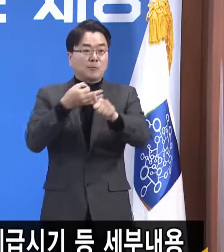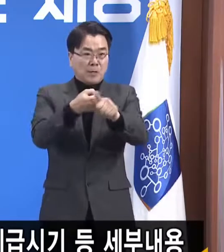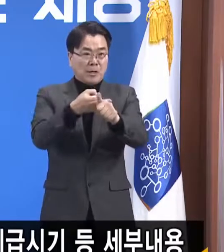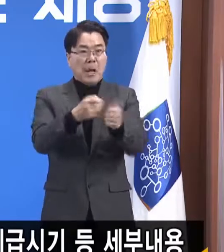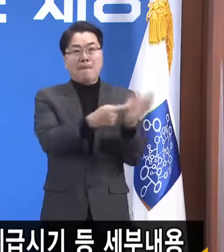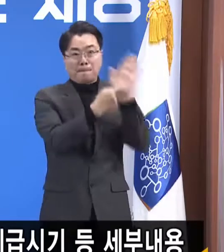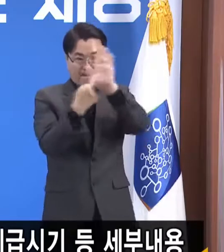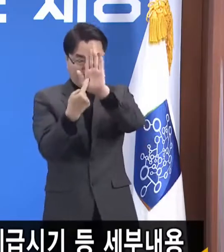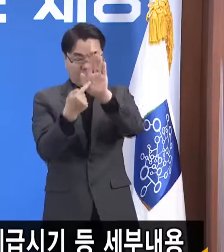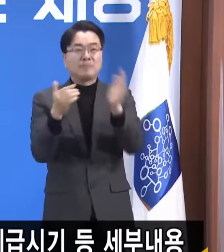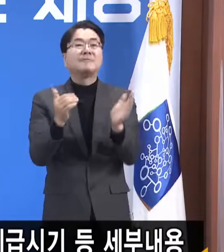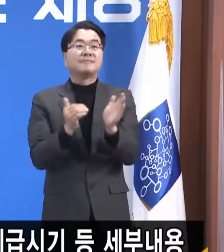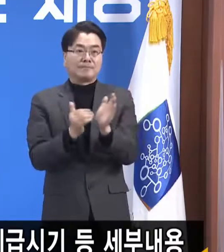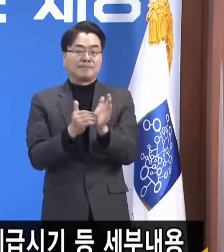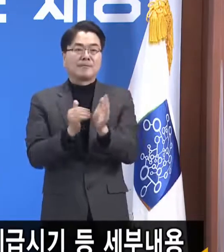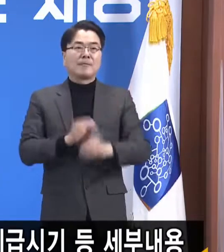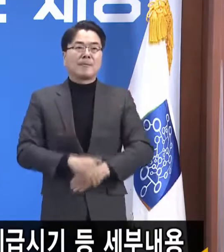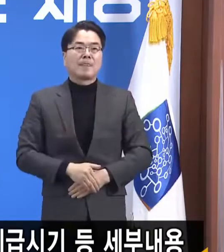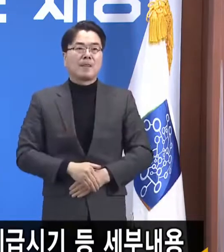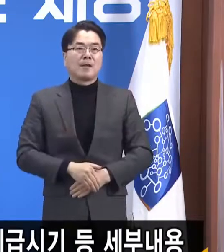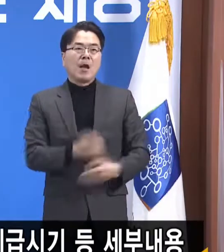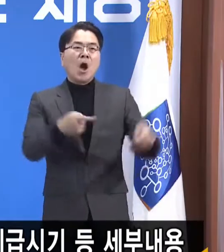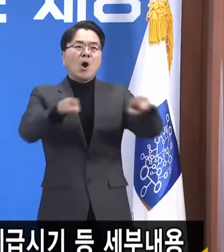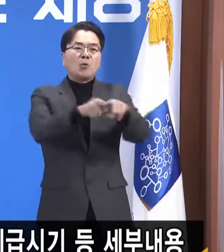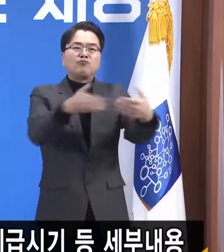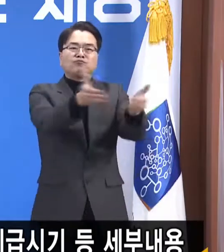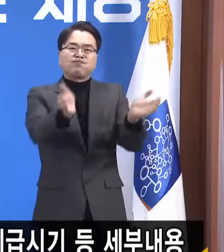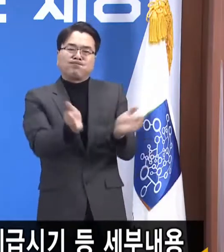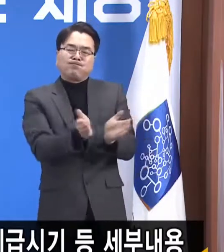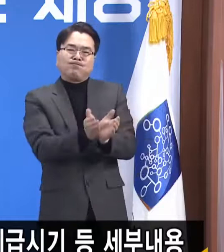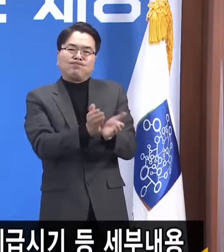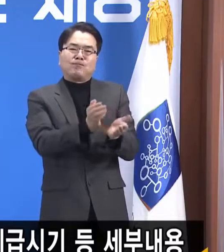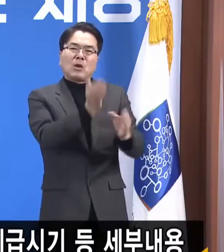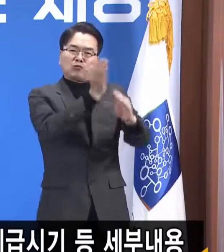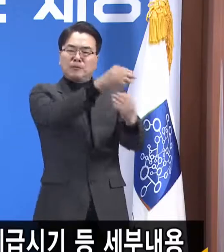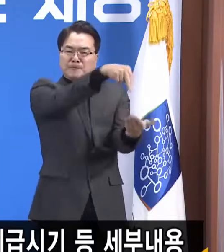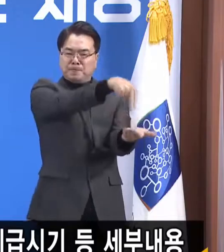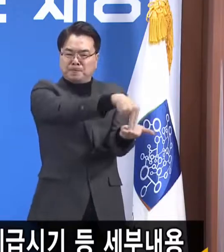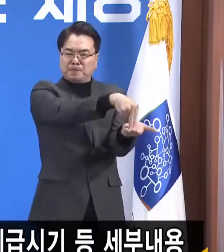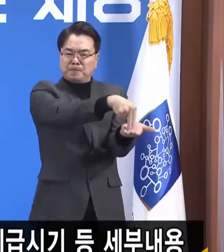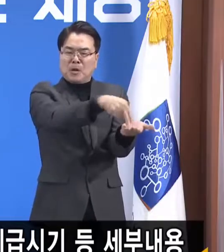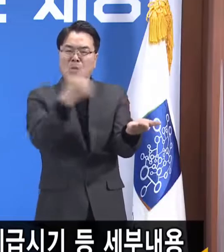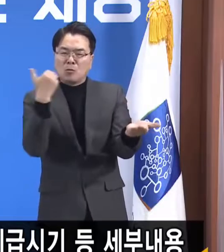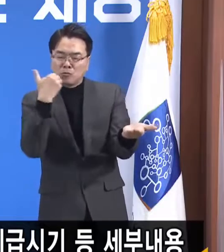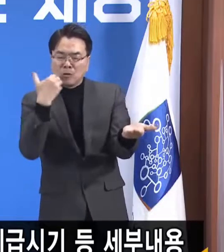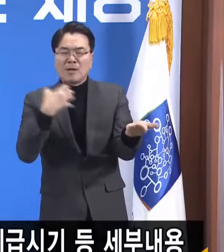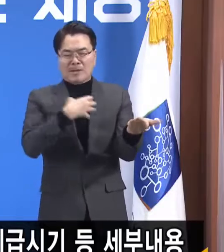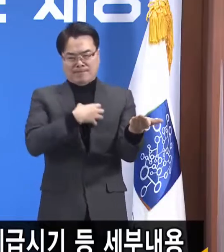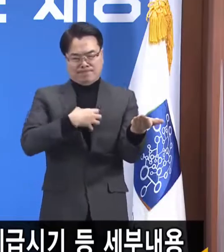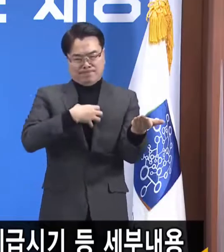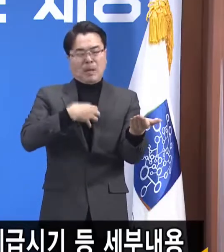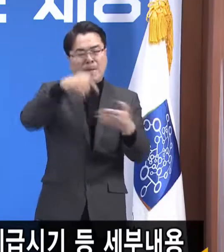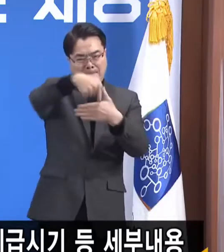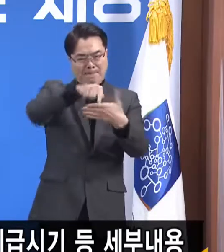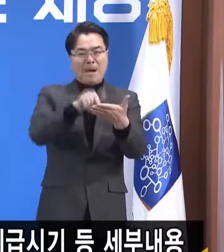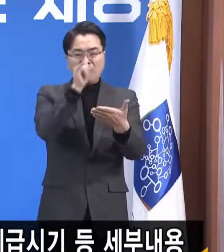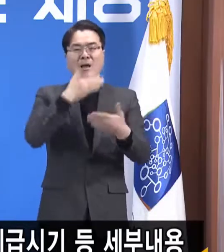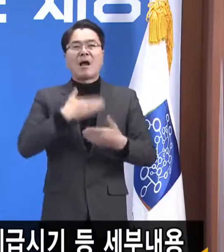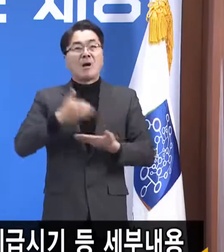그러면서 더불어민주당 지도부를 포함한 일각의 방역에 대한 우려를 존중해서